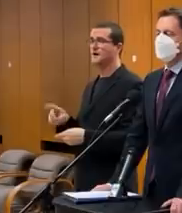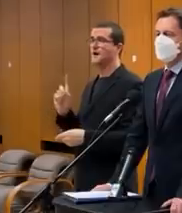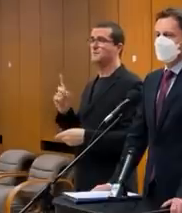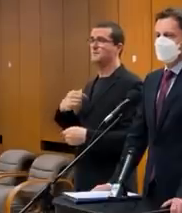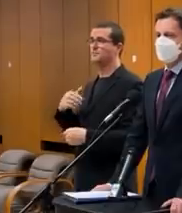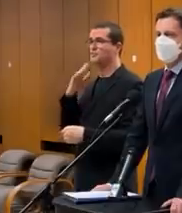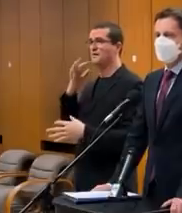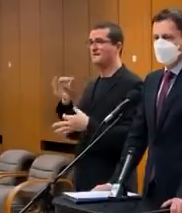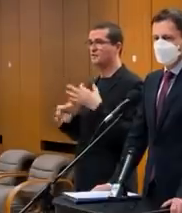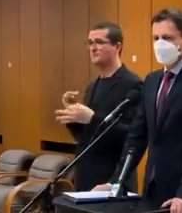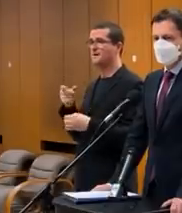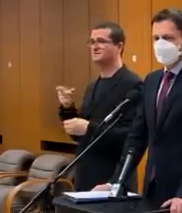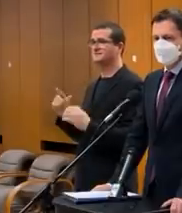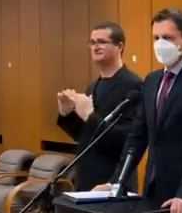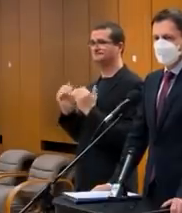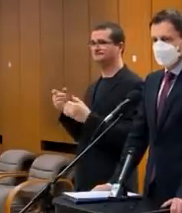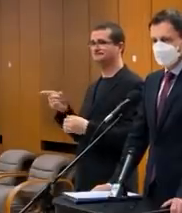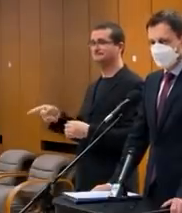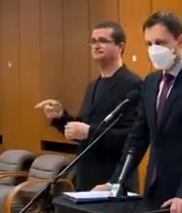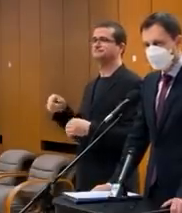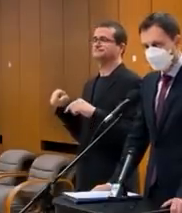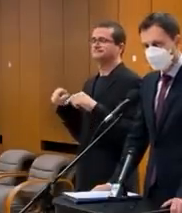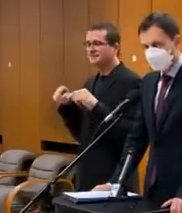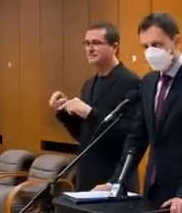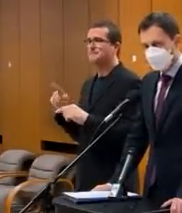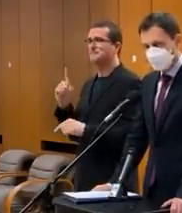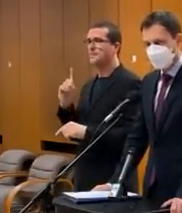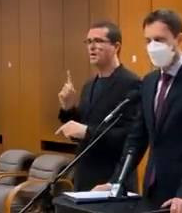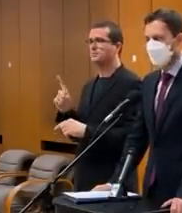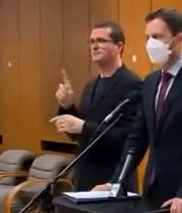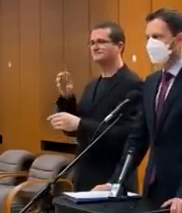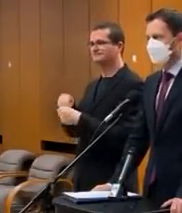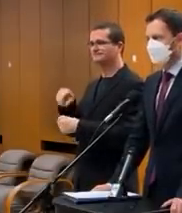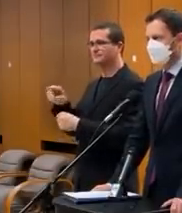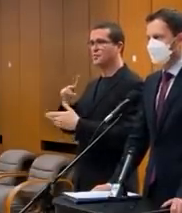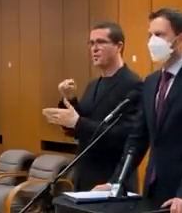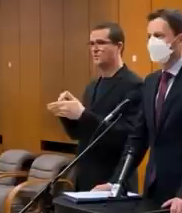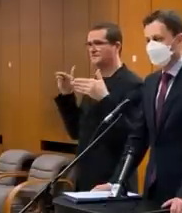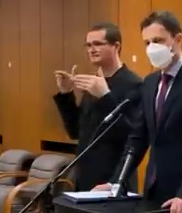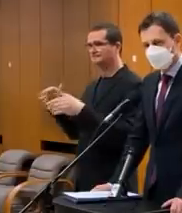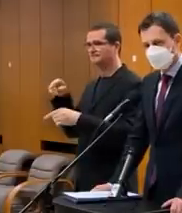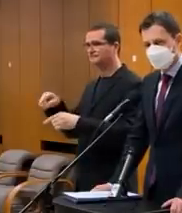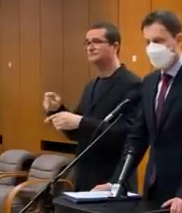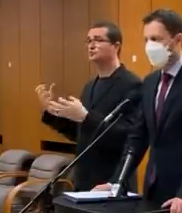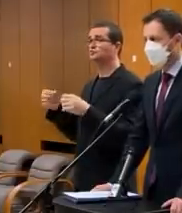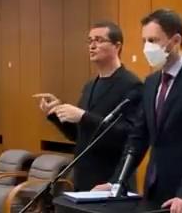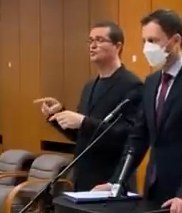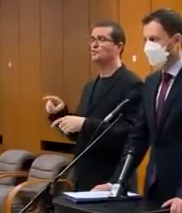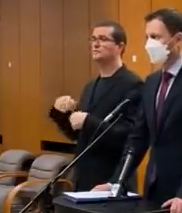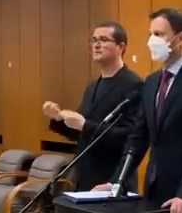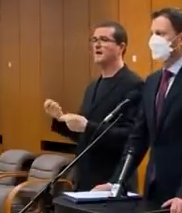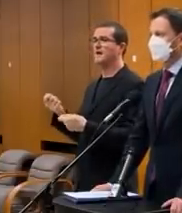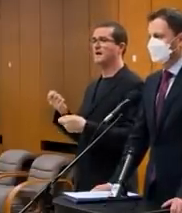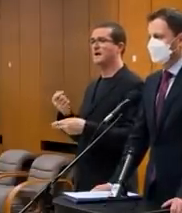aby sme mali dosť informácií o tom variante. Tam by malo byť ktoré teraz položené všetkých otázok. Čo je ten variant schopný